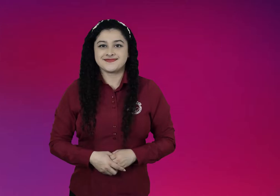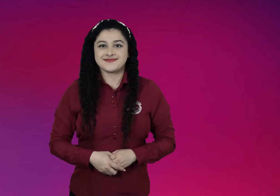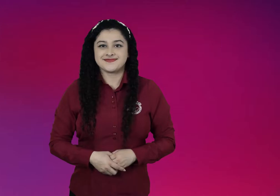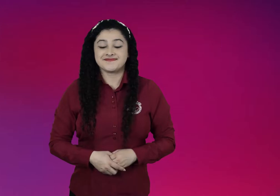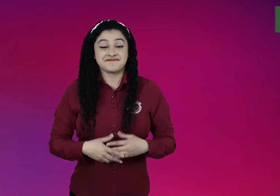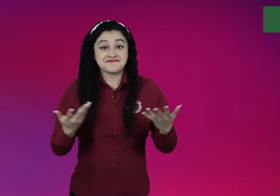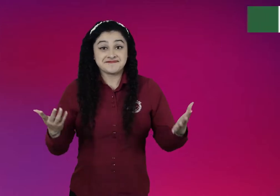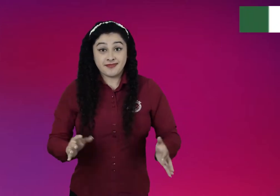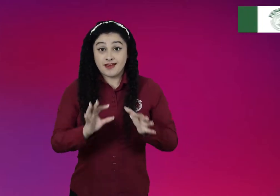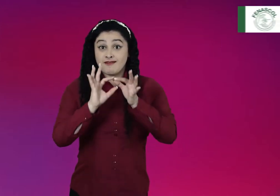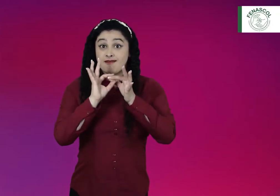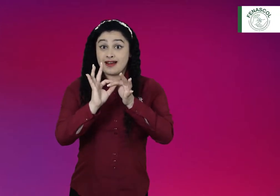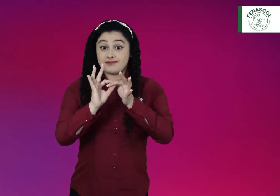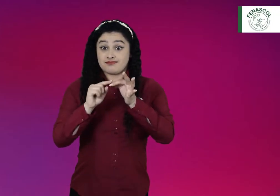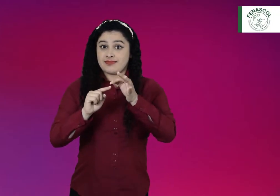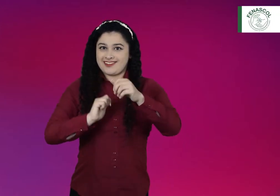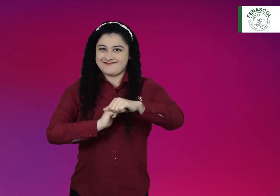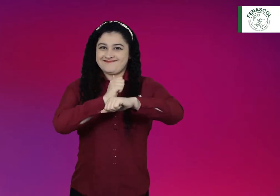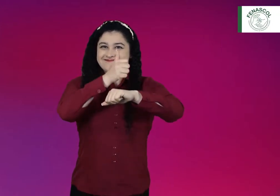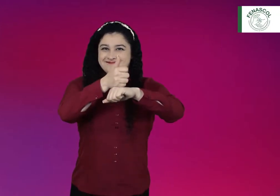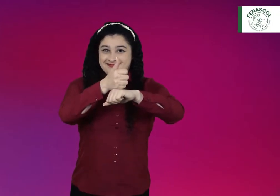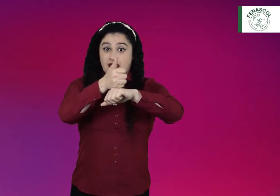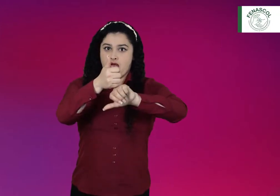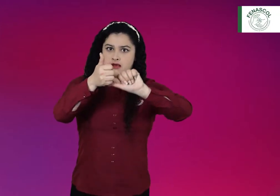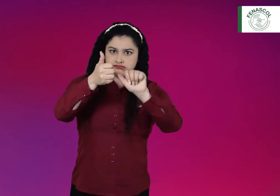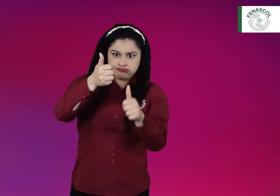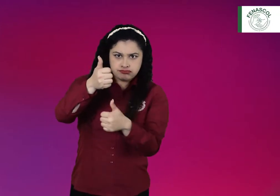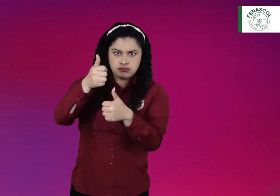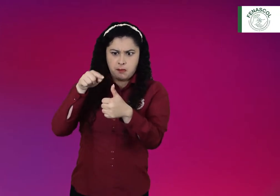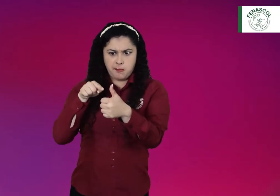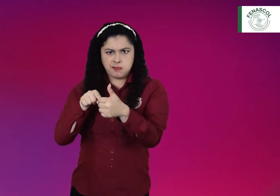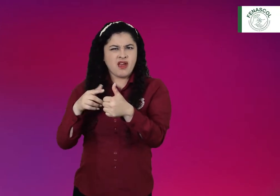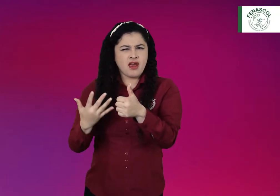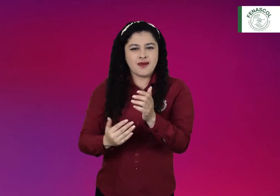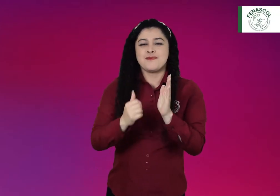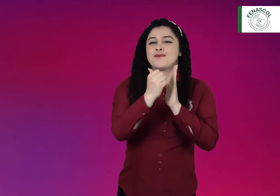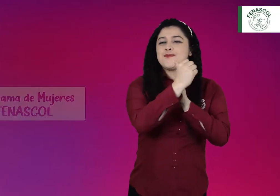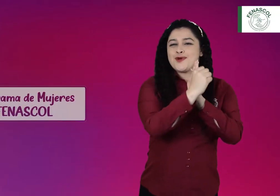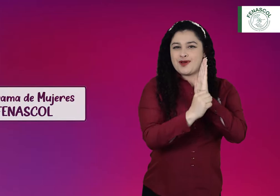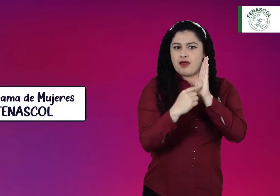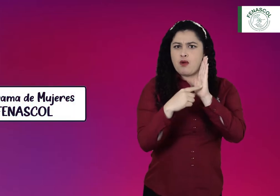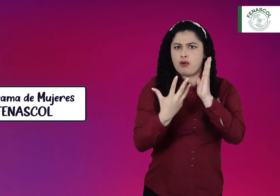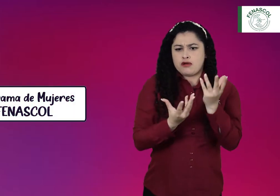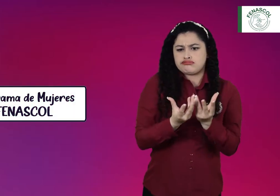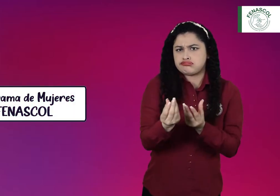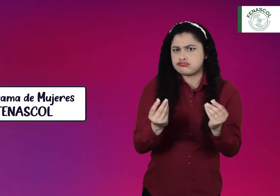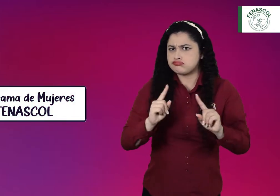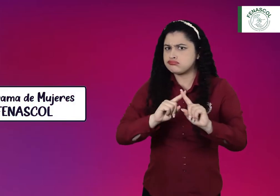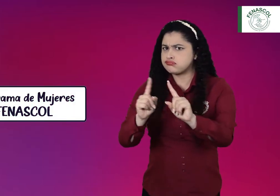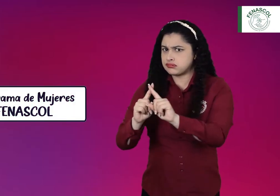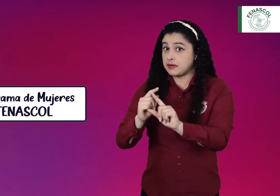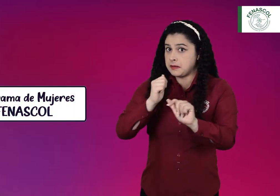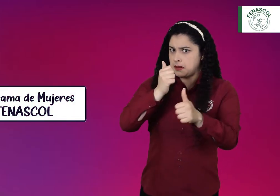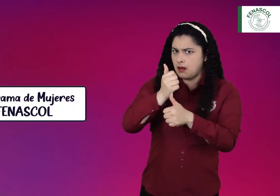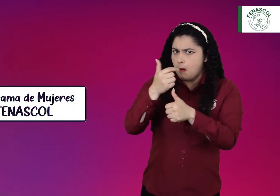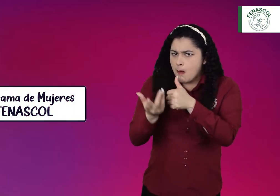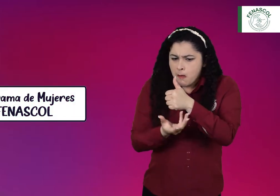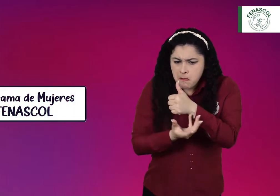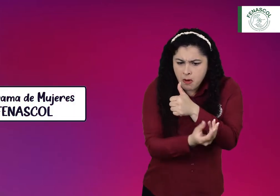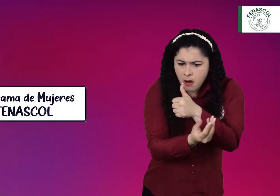La subdirección de programas de FENASCOL tiene en cuenta diferentes componentes.